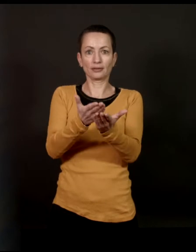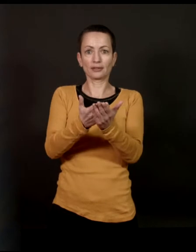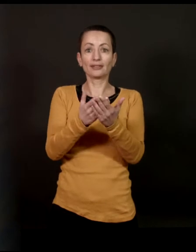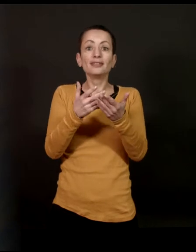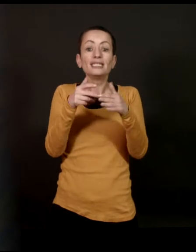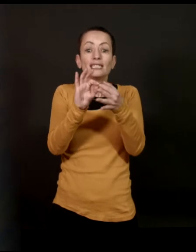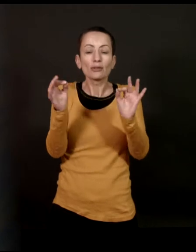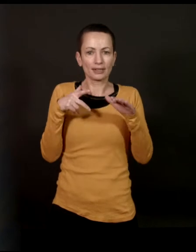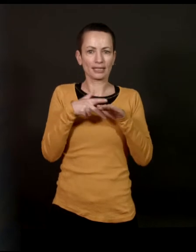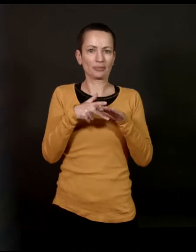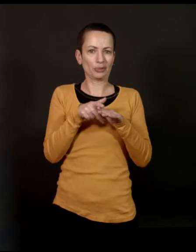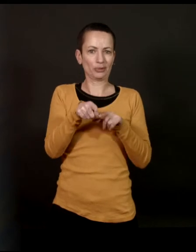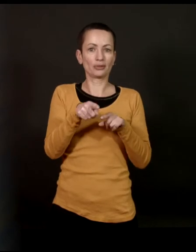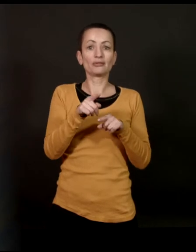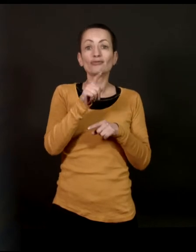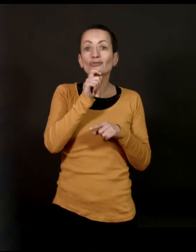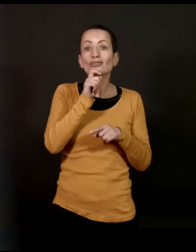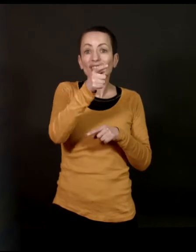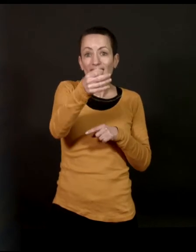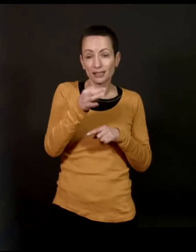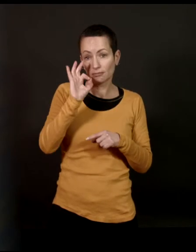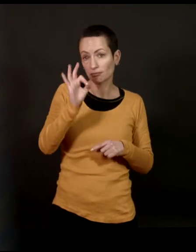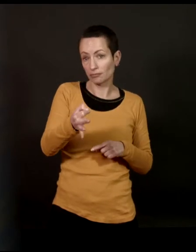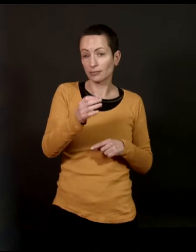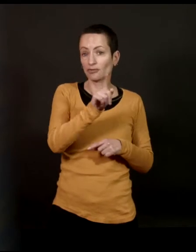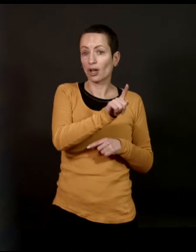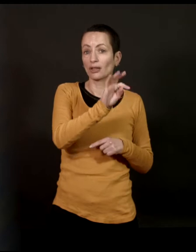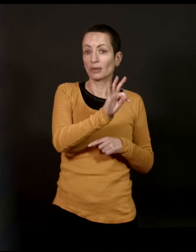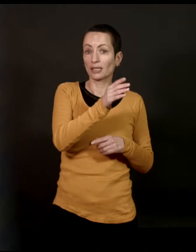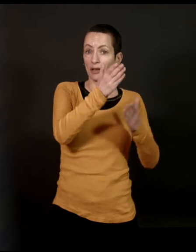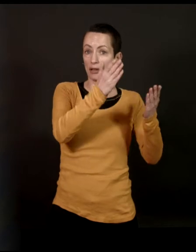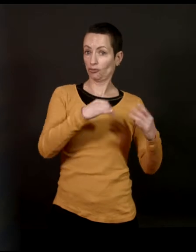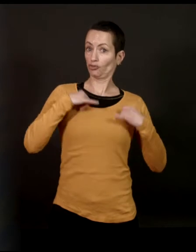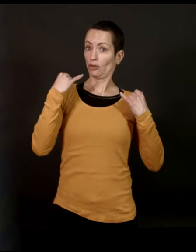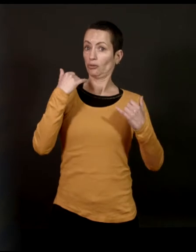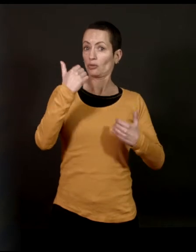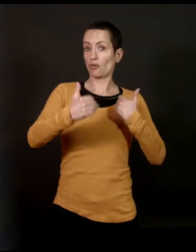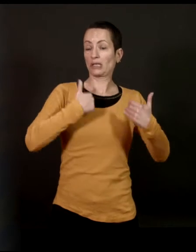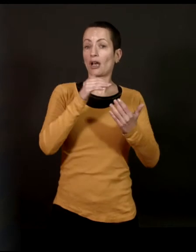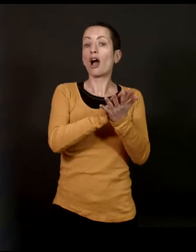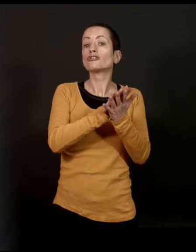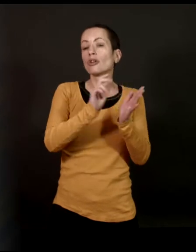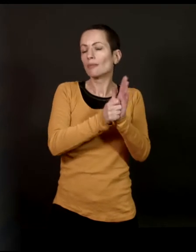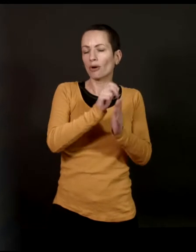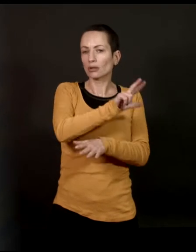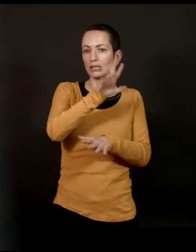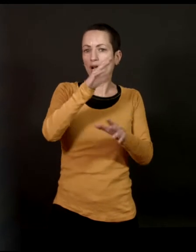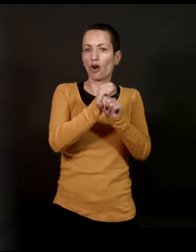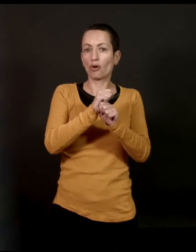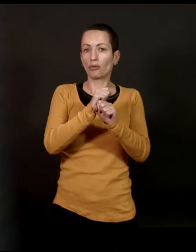fait le début de cette histoire, en fait. C'est-à comme vous le dites, Gérald Thomassa est un jeune acteur. Enfin, il a 35 ans à l'époque